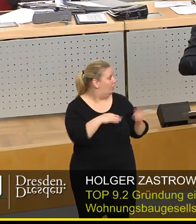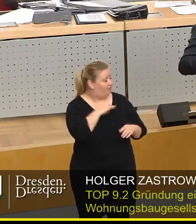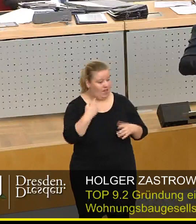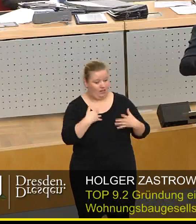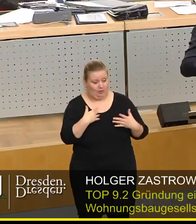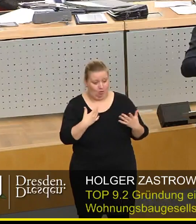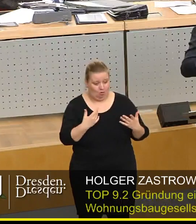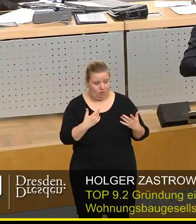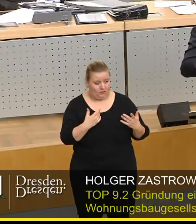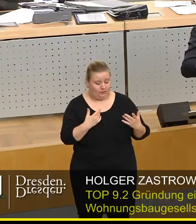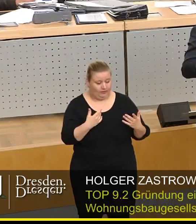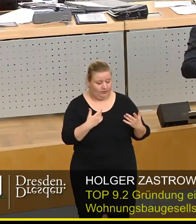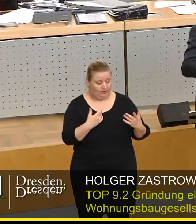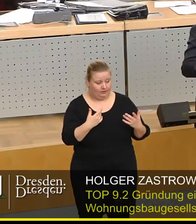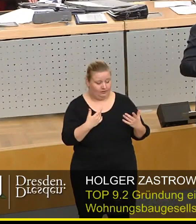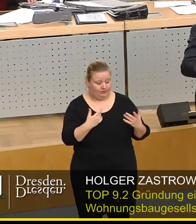sogar,